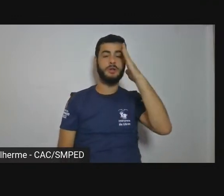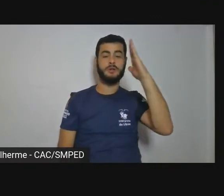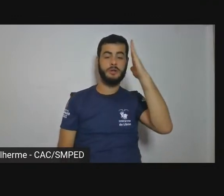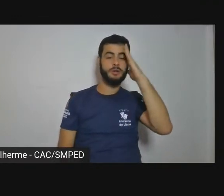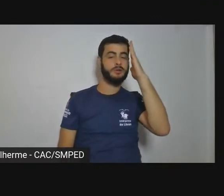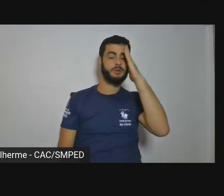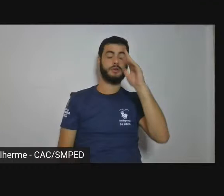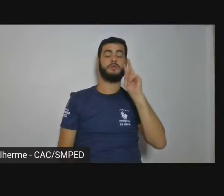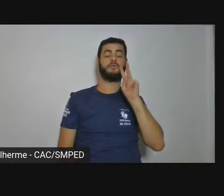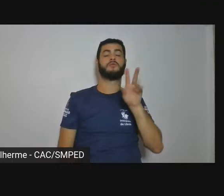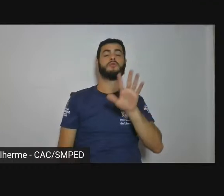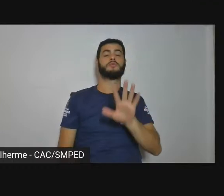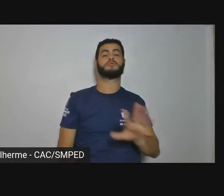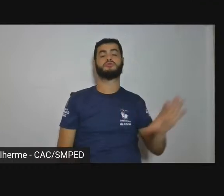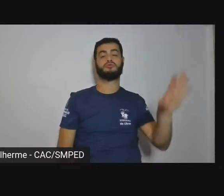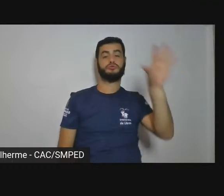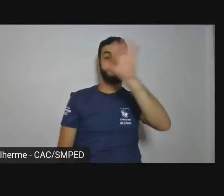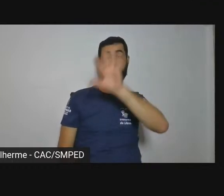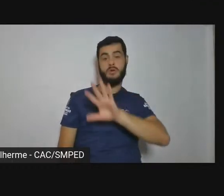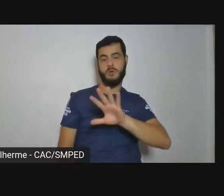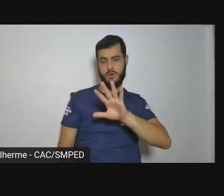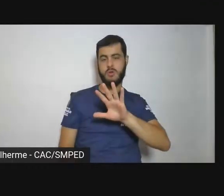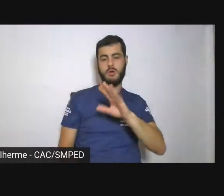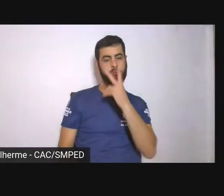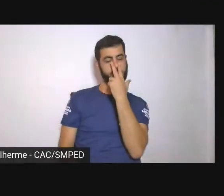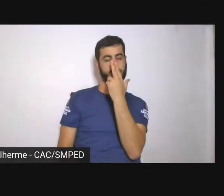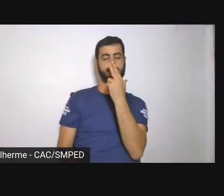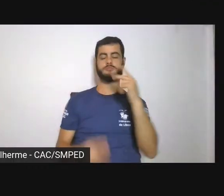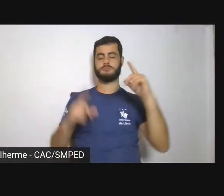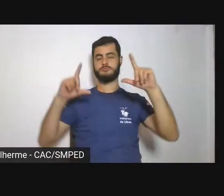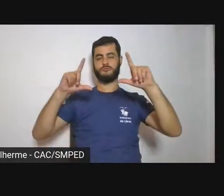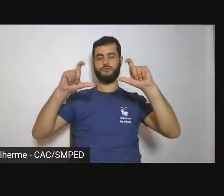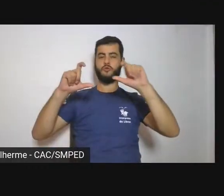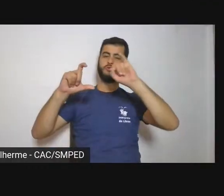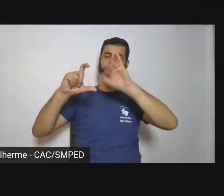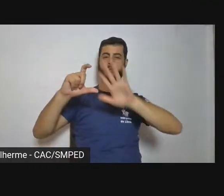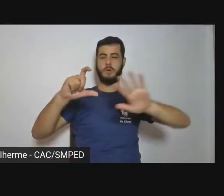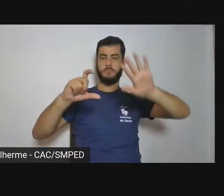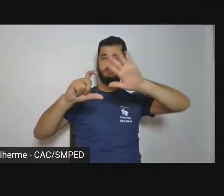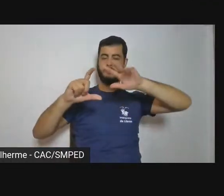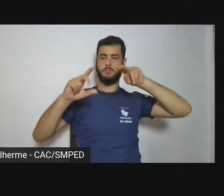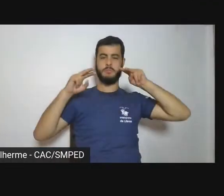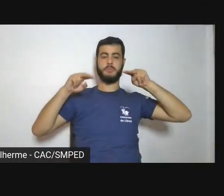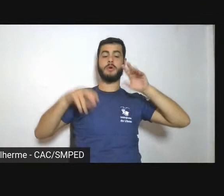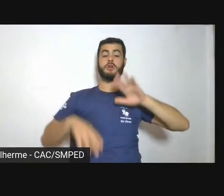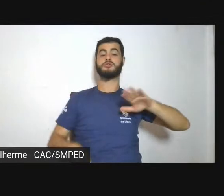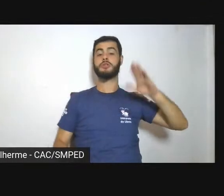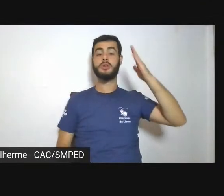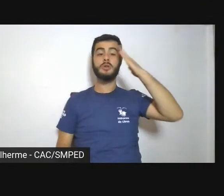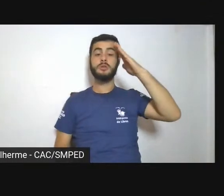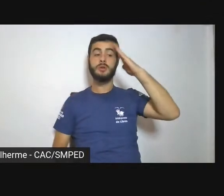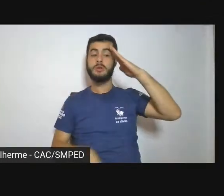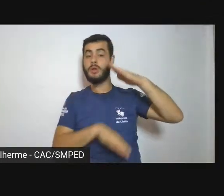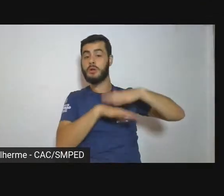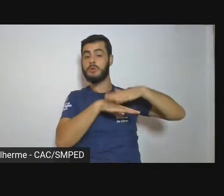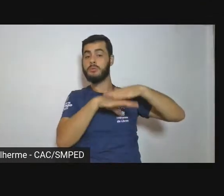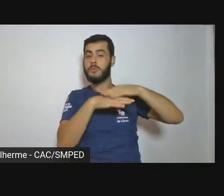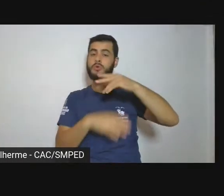e na apropriação com os trabalhos de outros. Então, isso seria por um lado uma coisa.